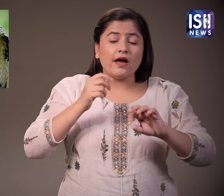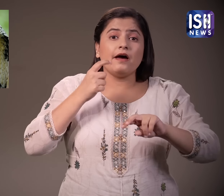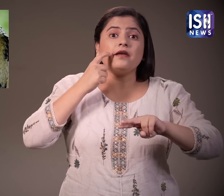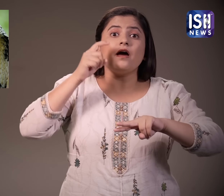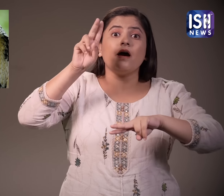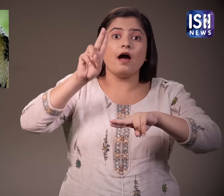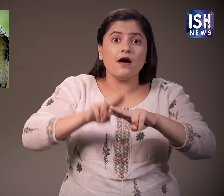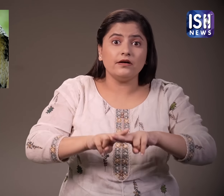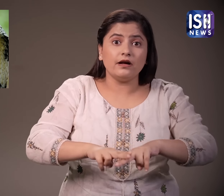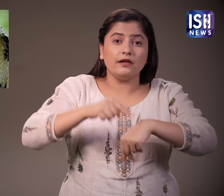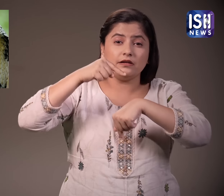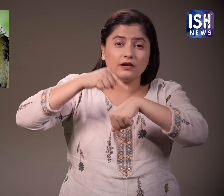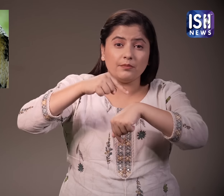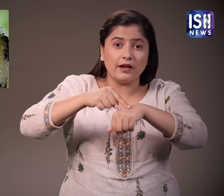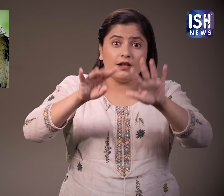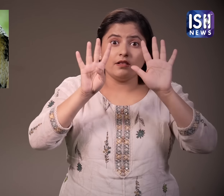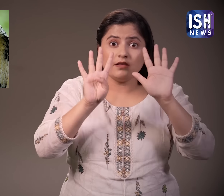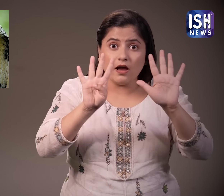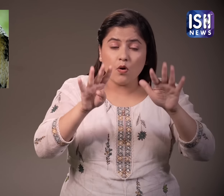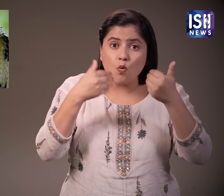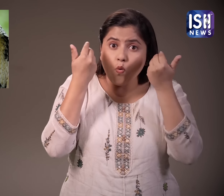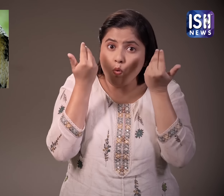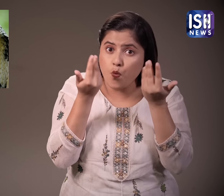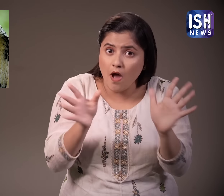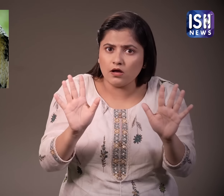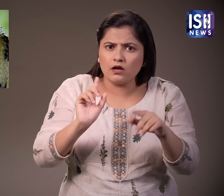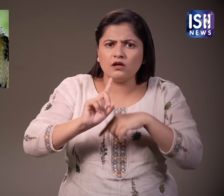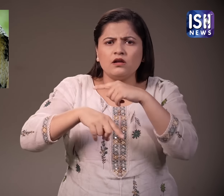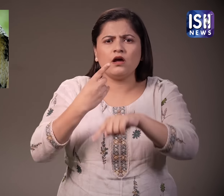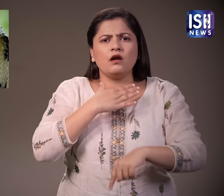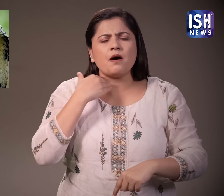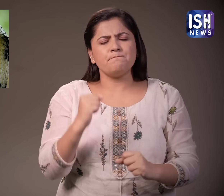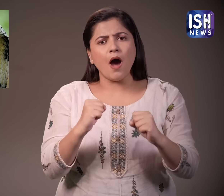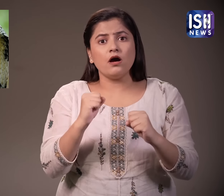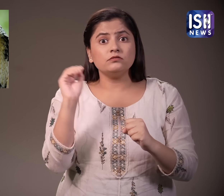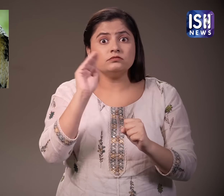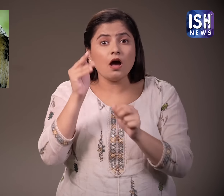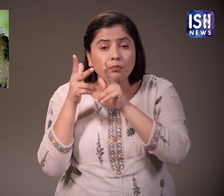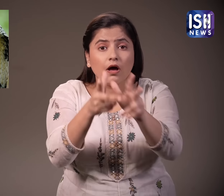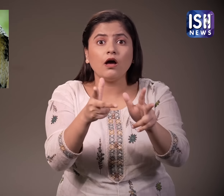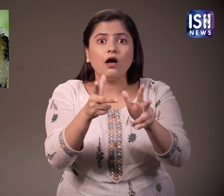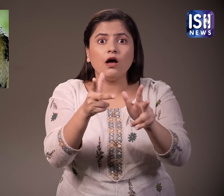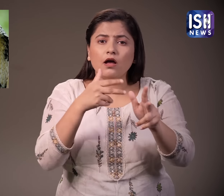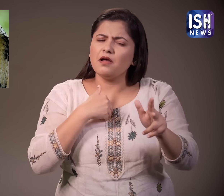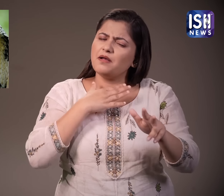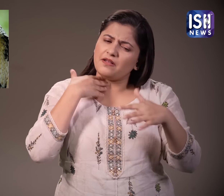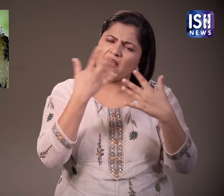हाला कि नौवी बार साप उसे डसेगा तो उसकी मौत निश्चित है साप ने कहा कि वो अवश्च मरेगा